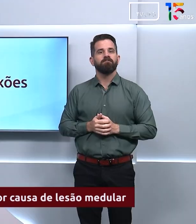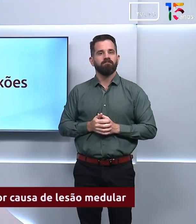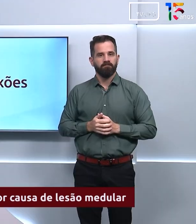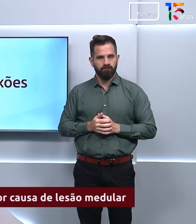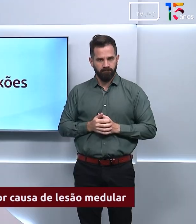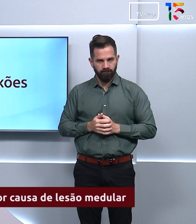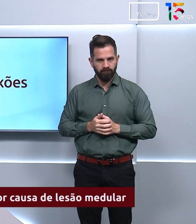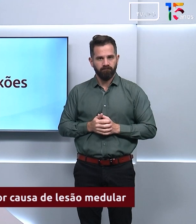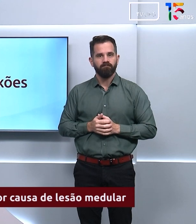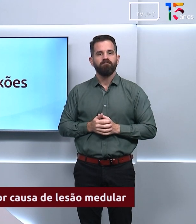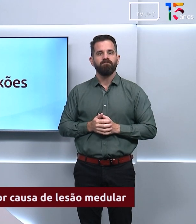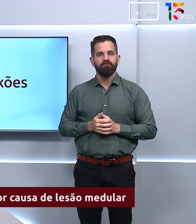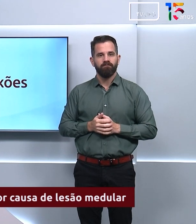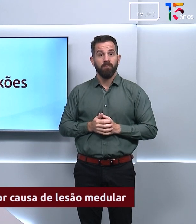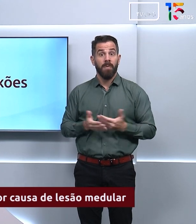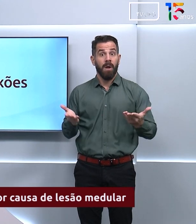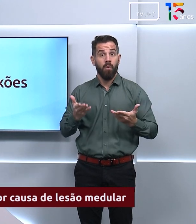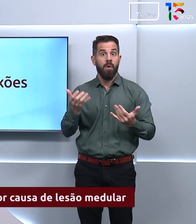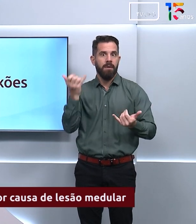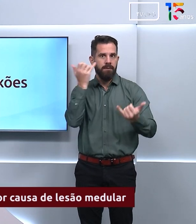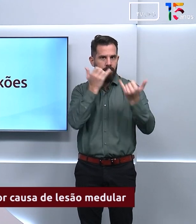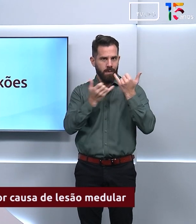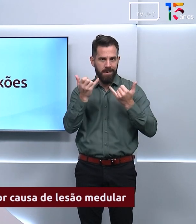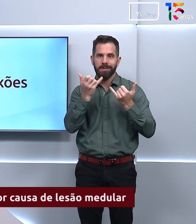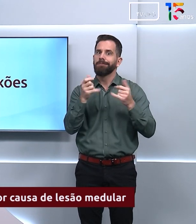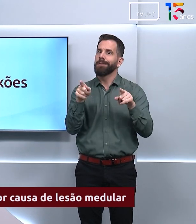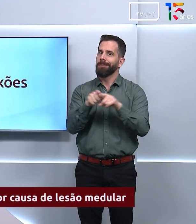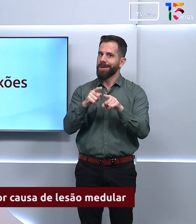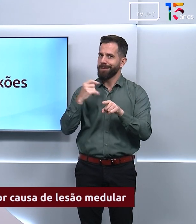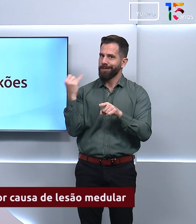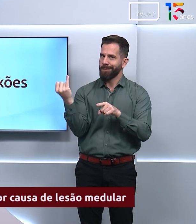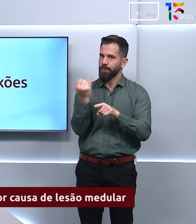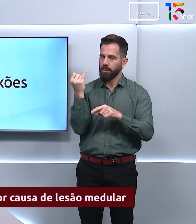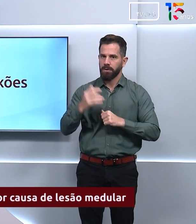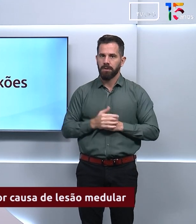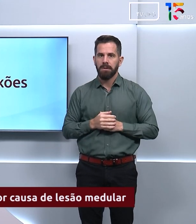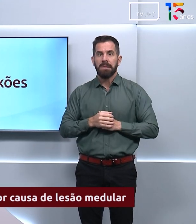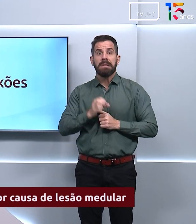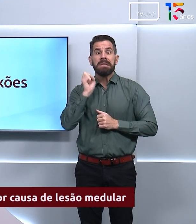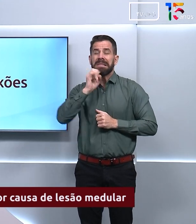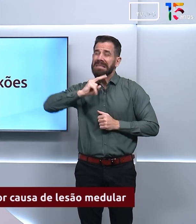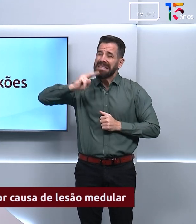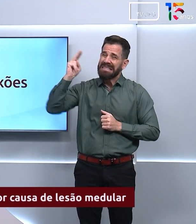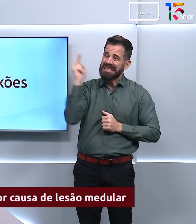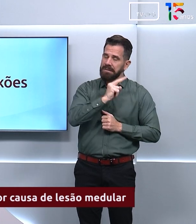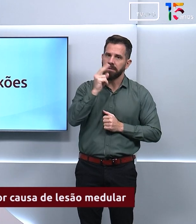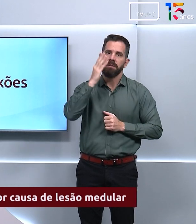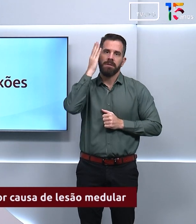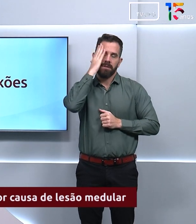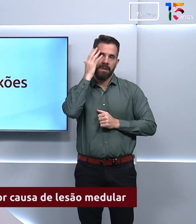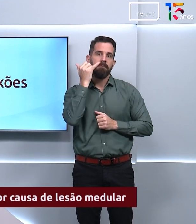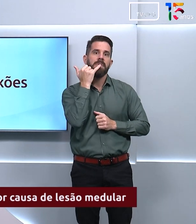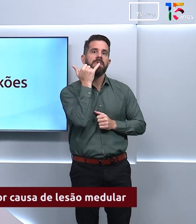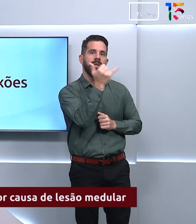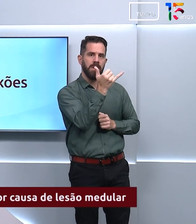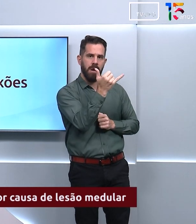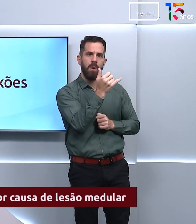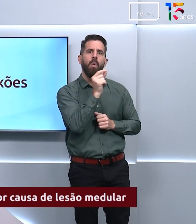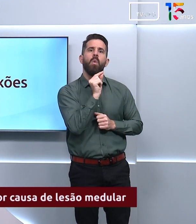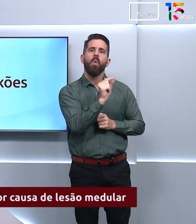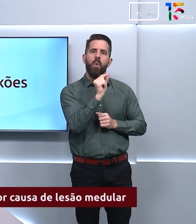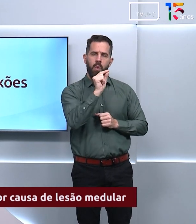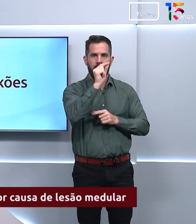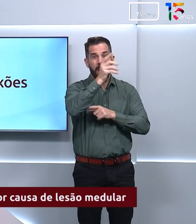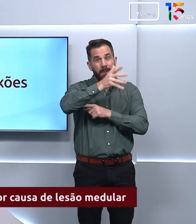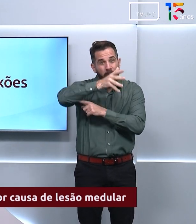E a gente tem mais uma dica importante também caso de emergência é necessário ligar para uma ajuda você pode ligar para o